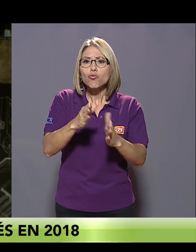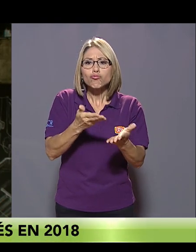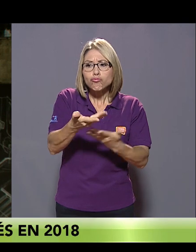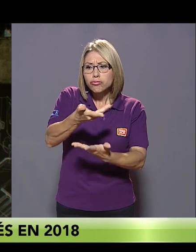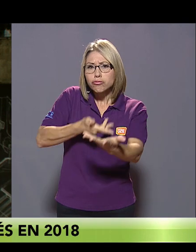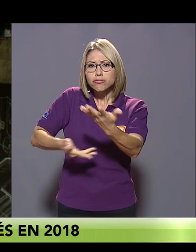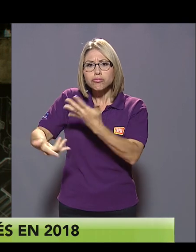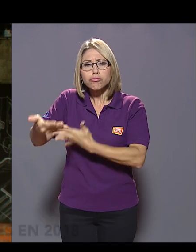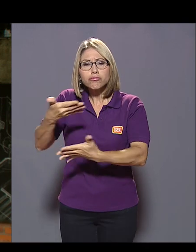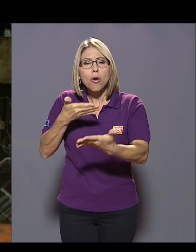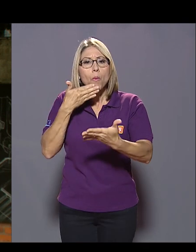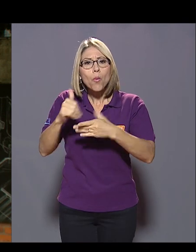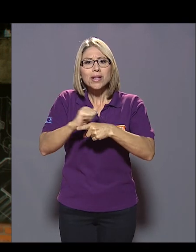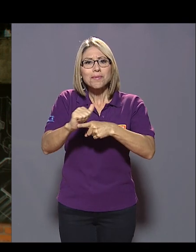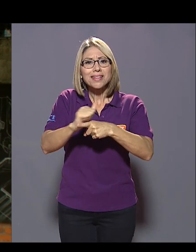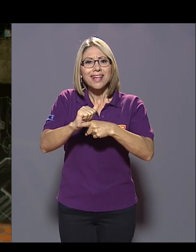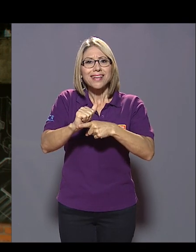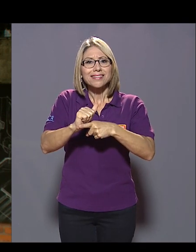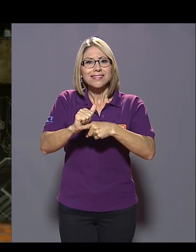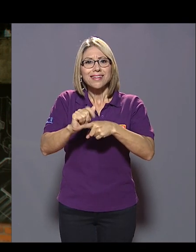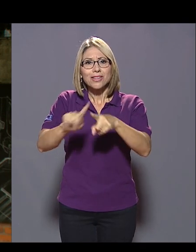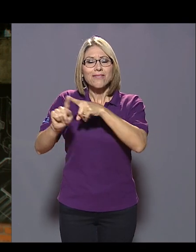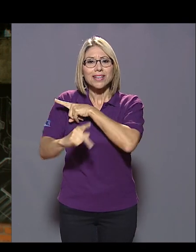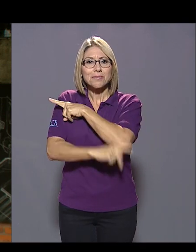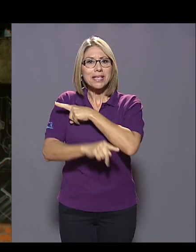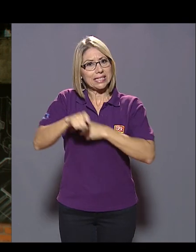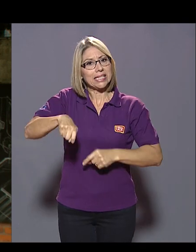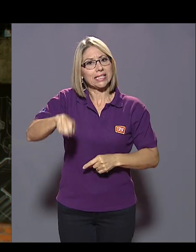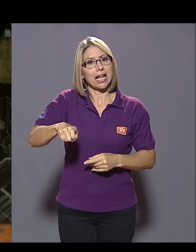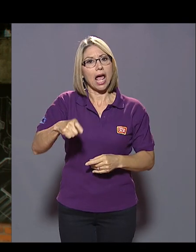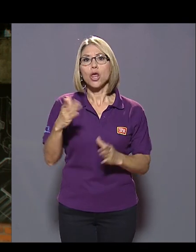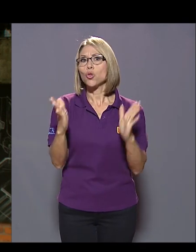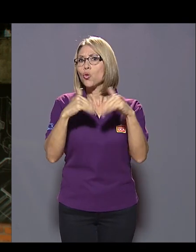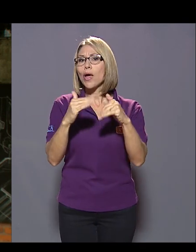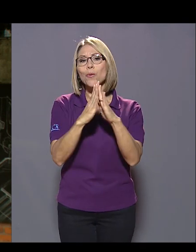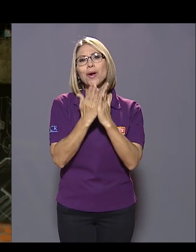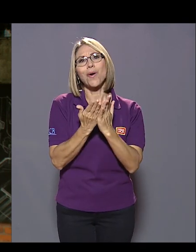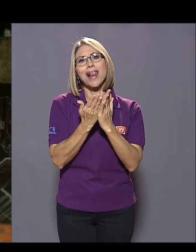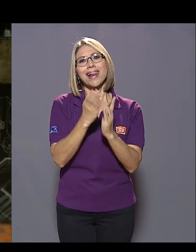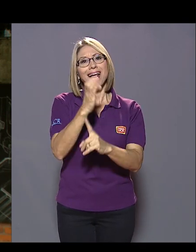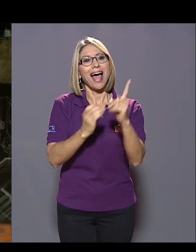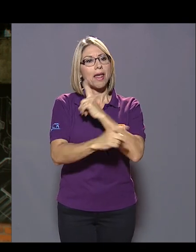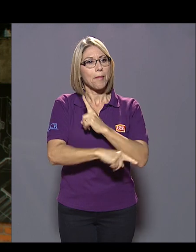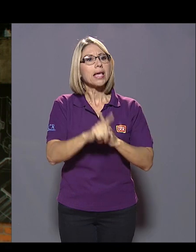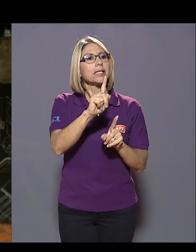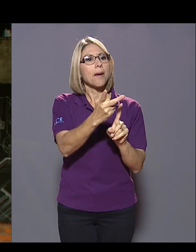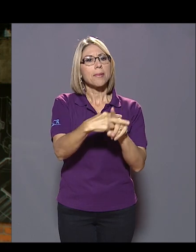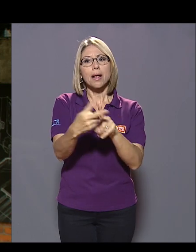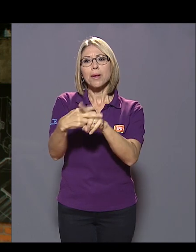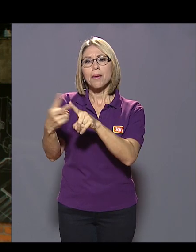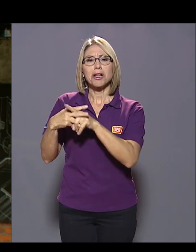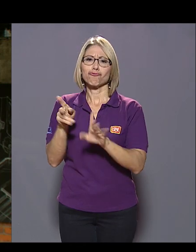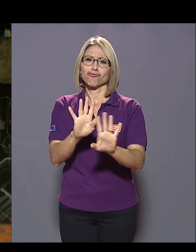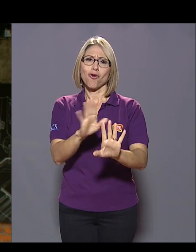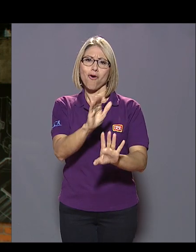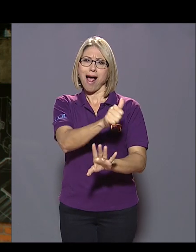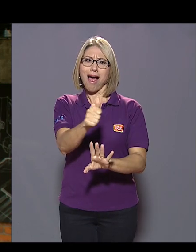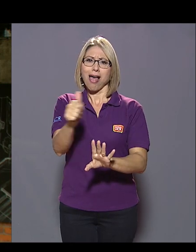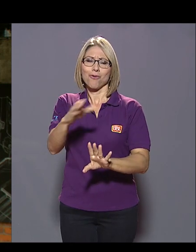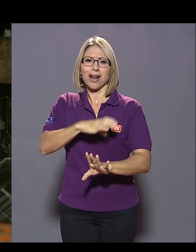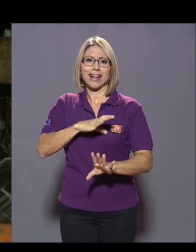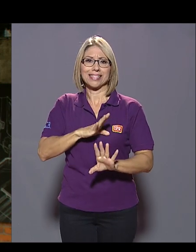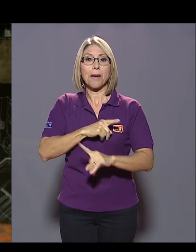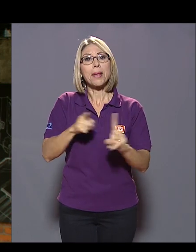entre los países que es necesaria. No hay un manual que pueda aplicarse en todos los países, cada país tiene su propia característica, pero sí es seguro que sin diálogo